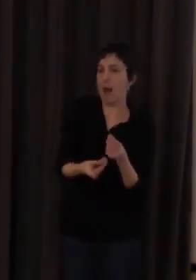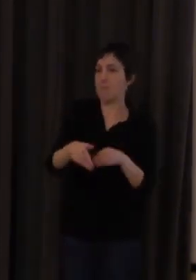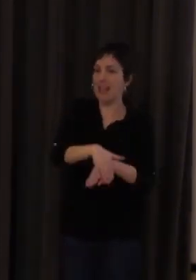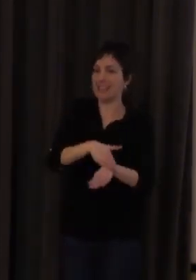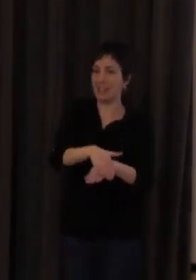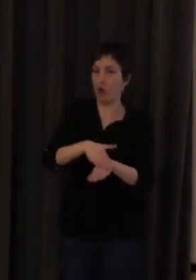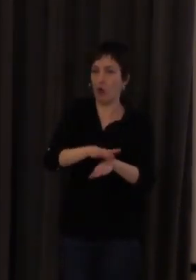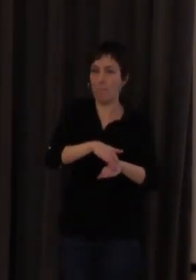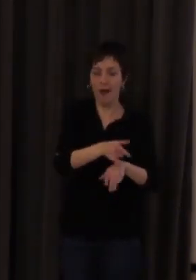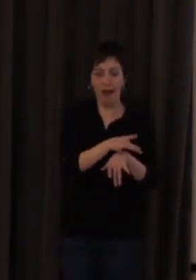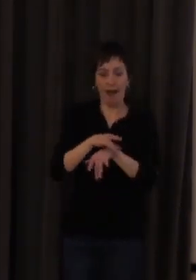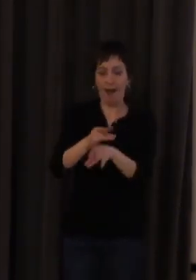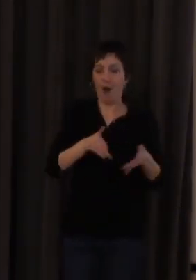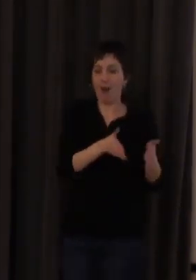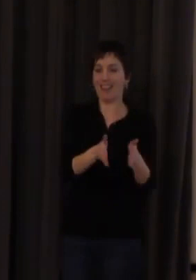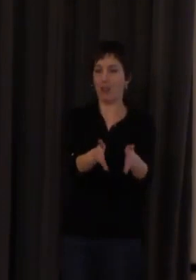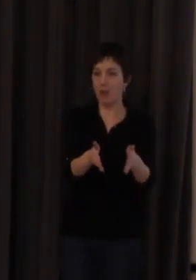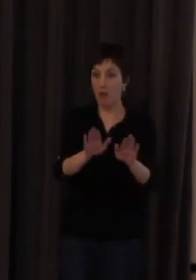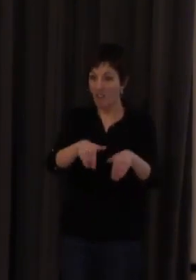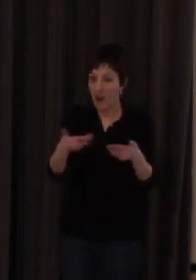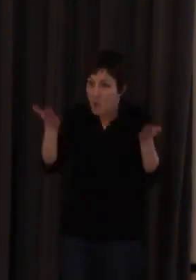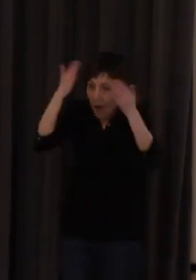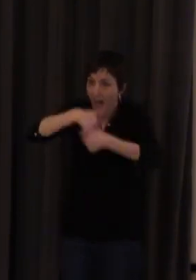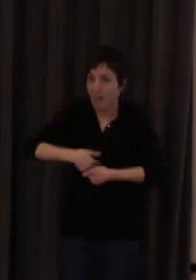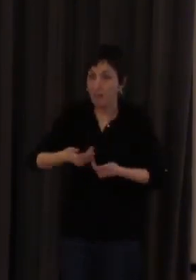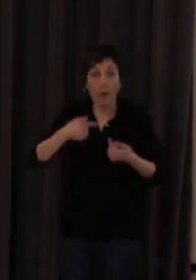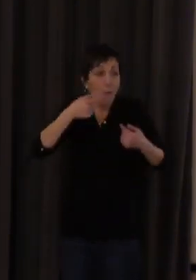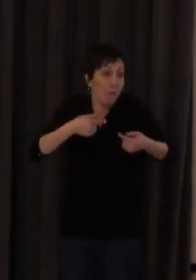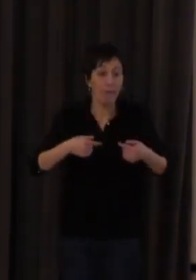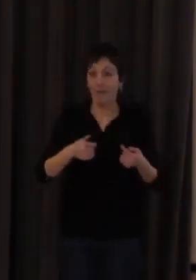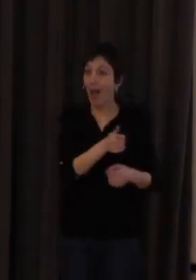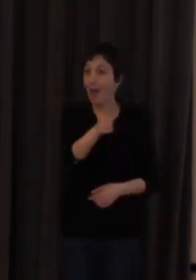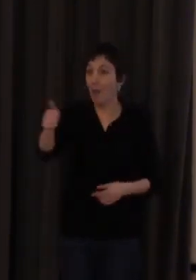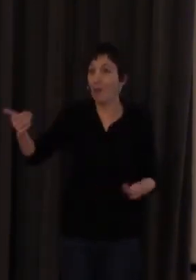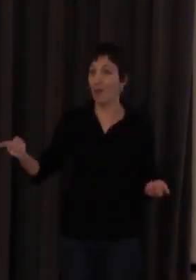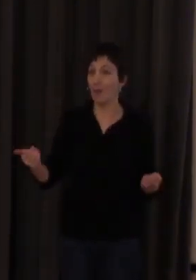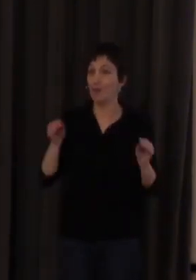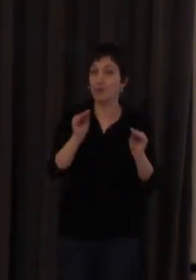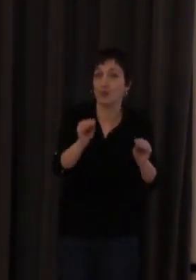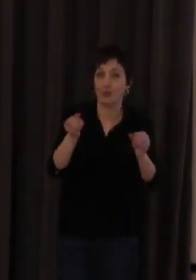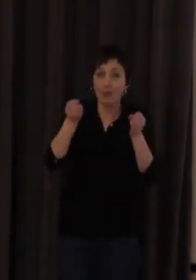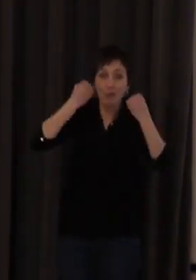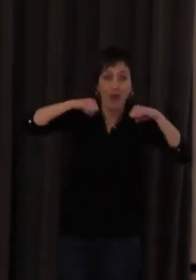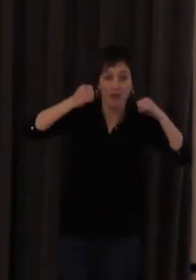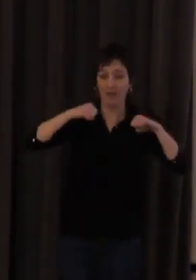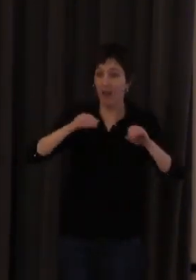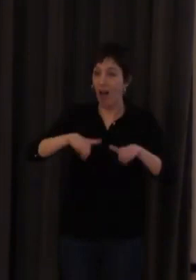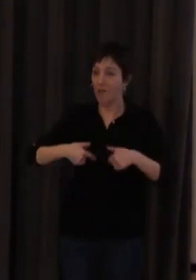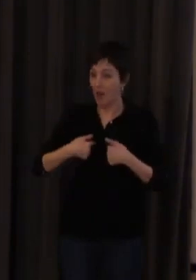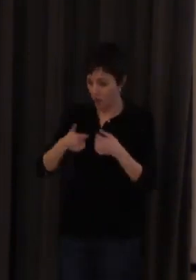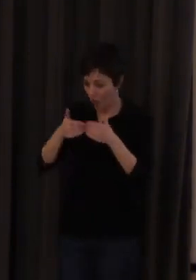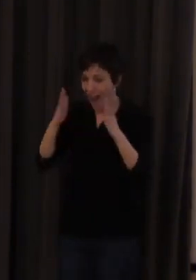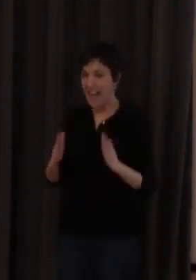empezar por algo pero eso no lo hay tampoco por eso después la gente cómo va a practicar qué va a estudiar en sus casas